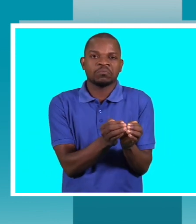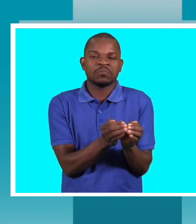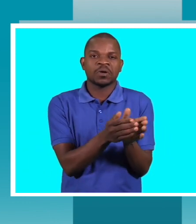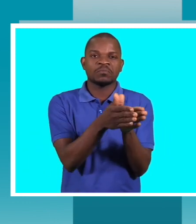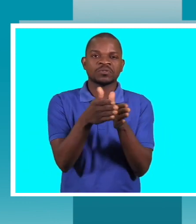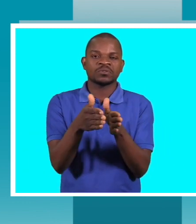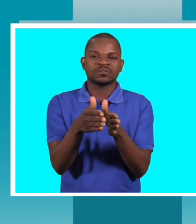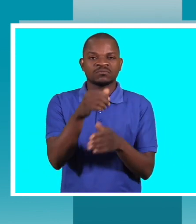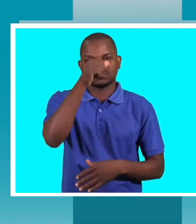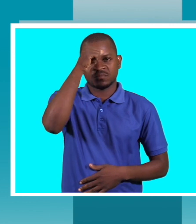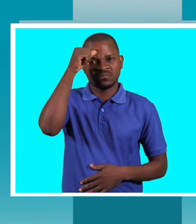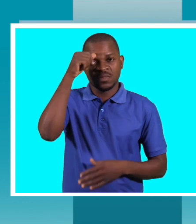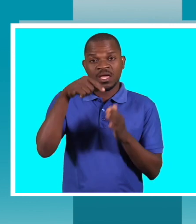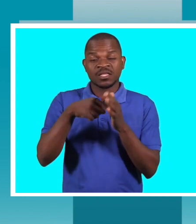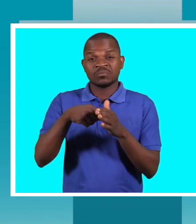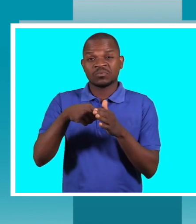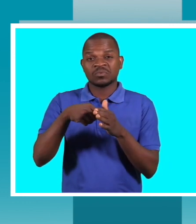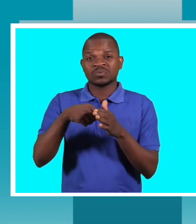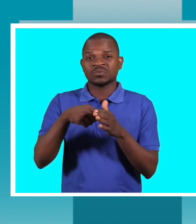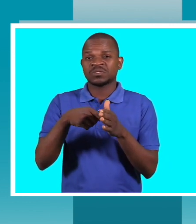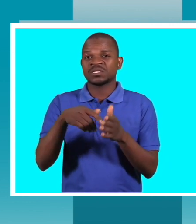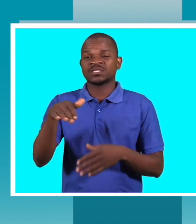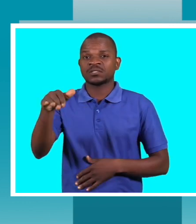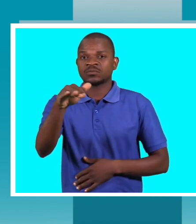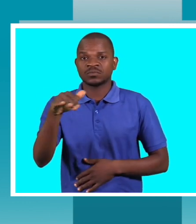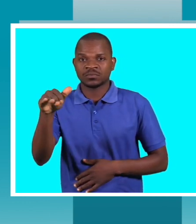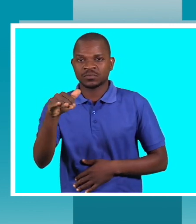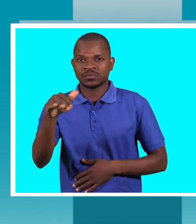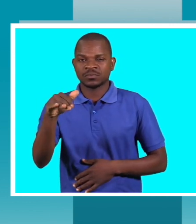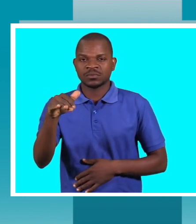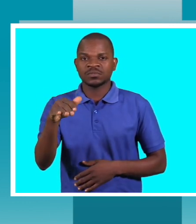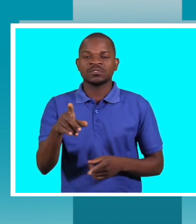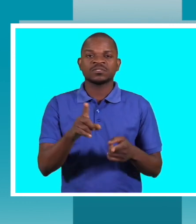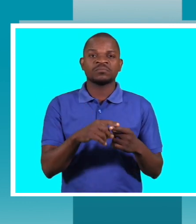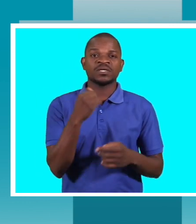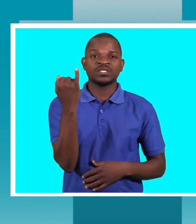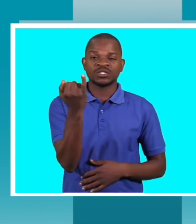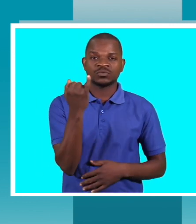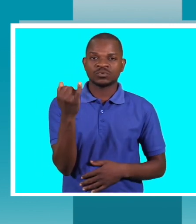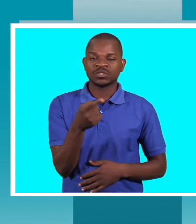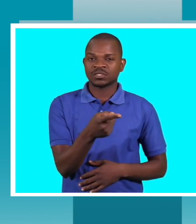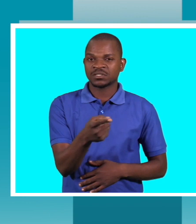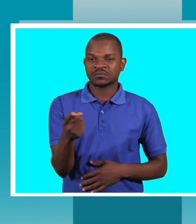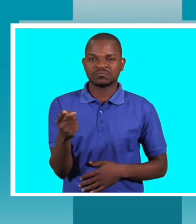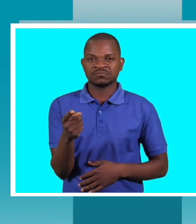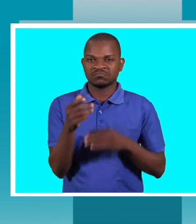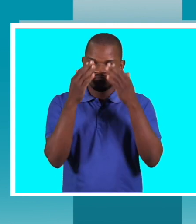nós quando descemos até a base encontramos que nem as próprias instituições dominam as